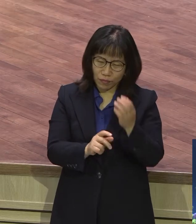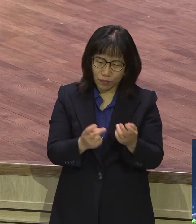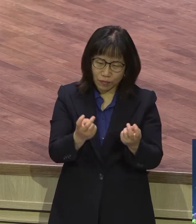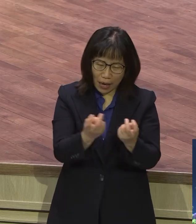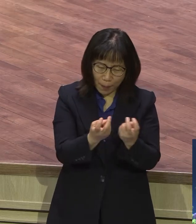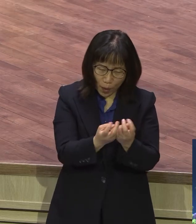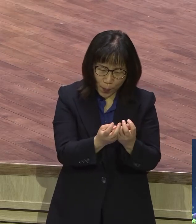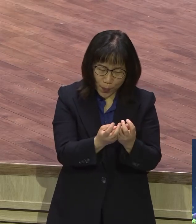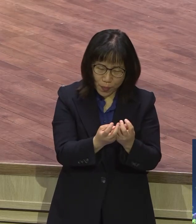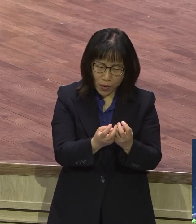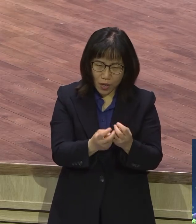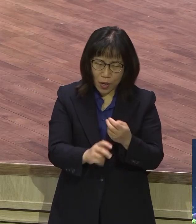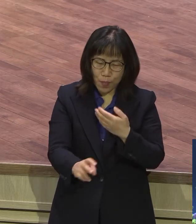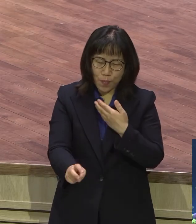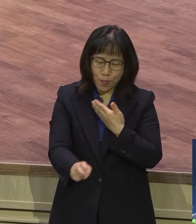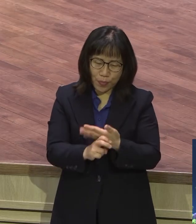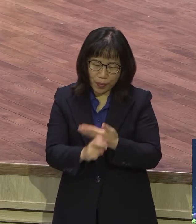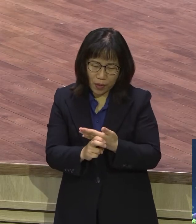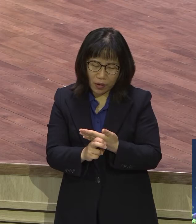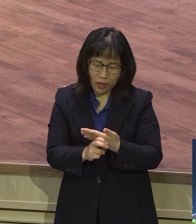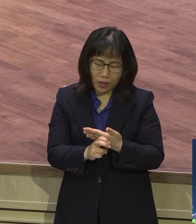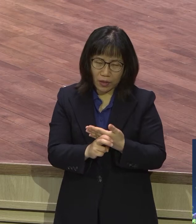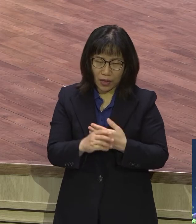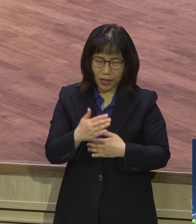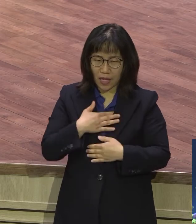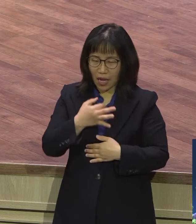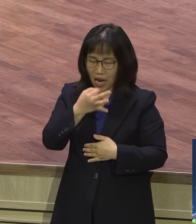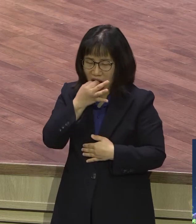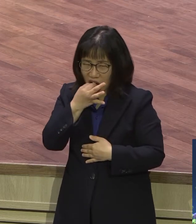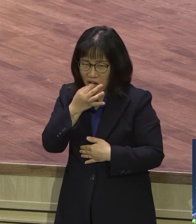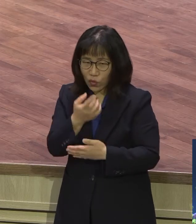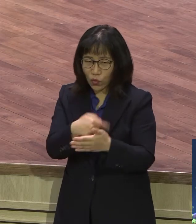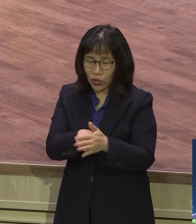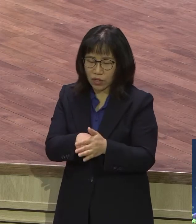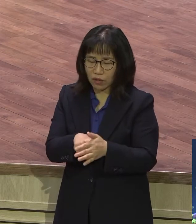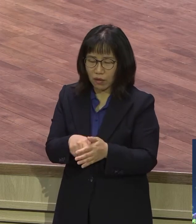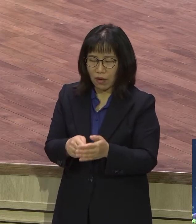편법을 스스라도 자기에게 유익하게 만드는 방법